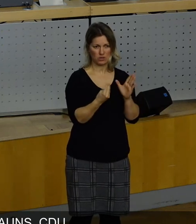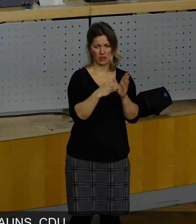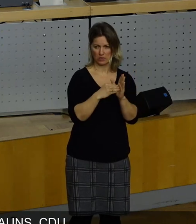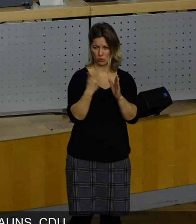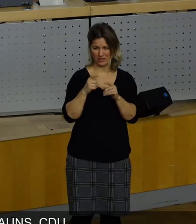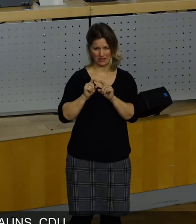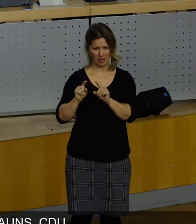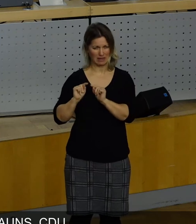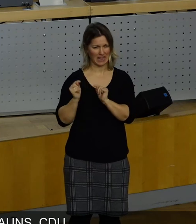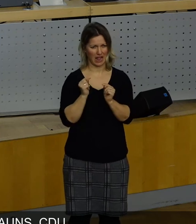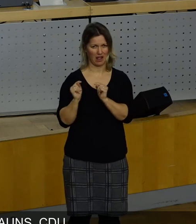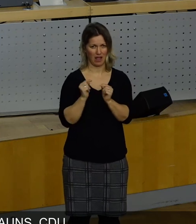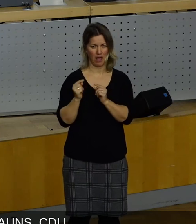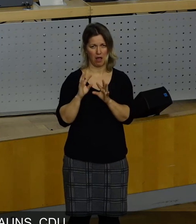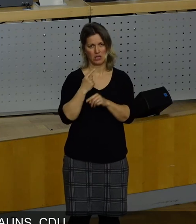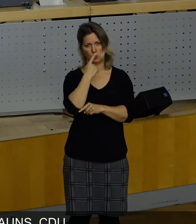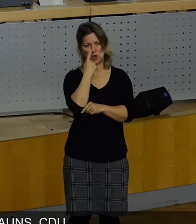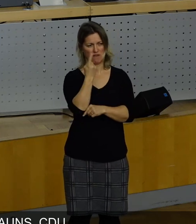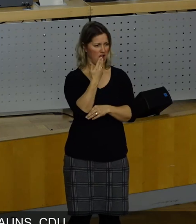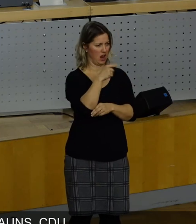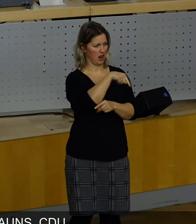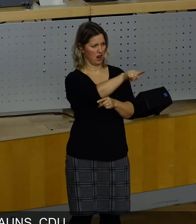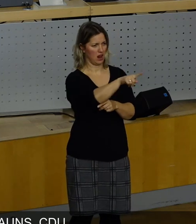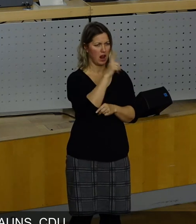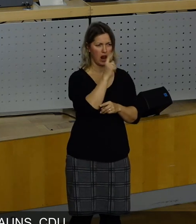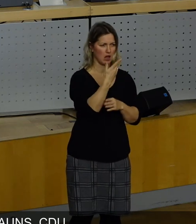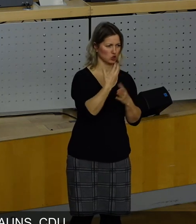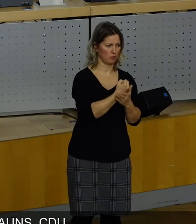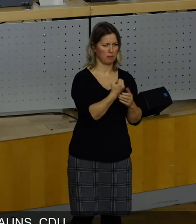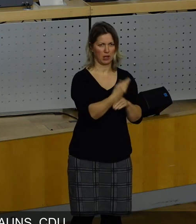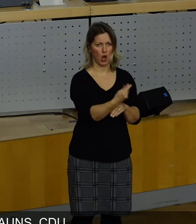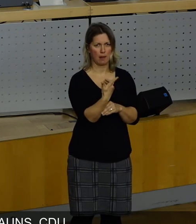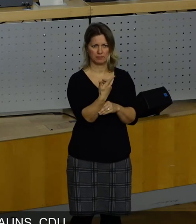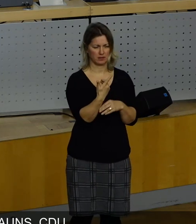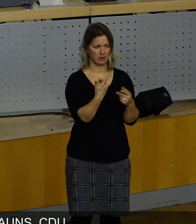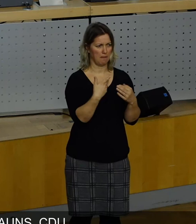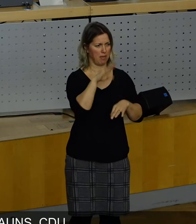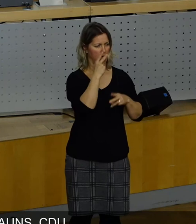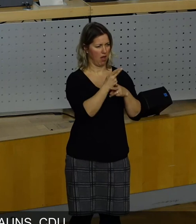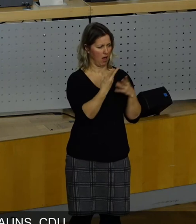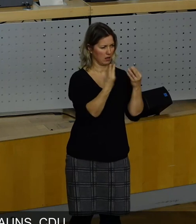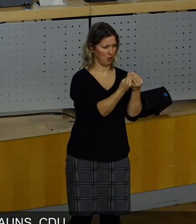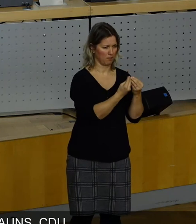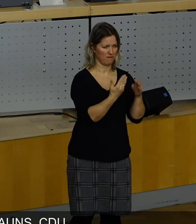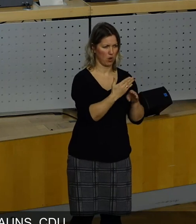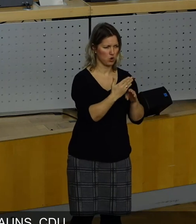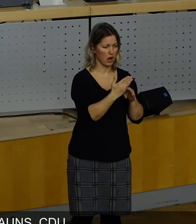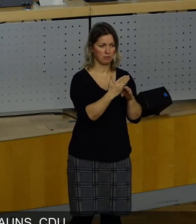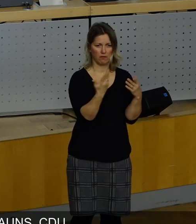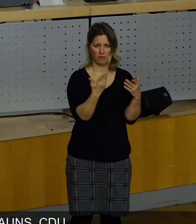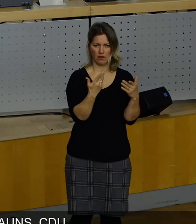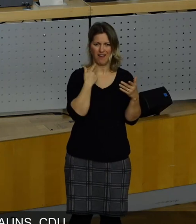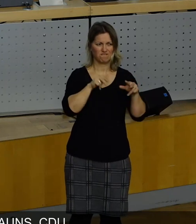darum in irgendwelche Zufallsmährheiten irgendwo dann bilden, um hier eine vernünftige,